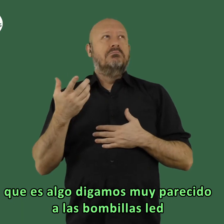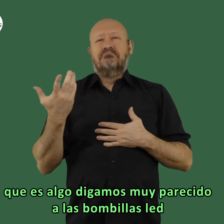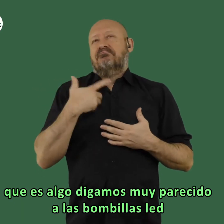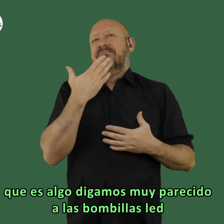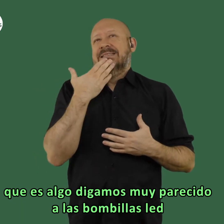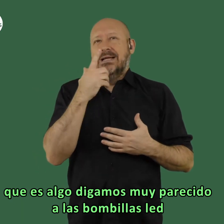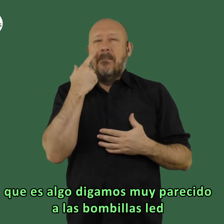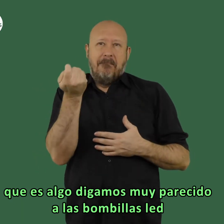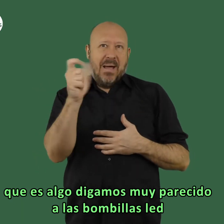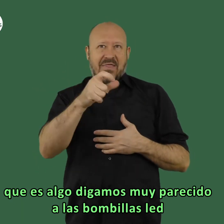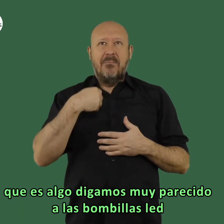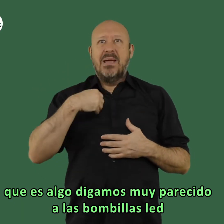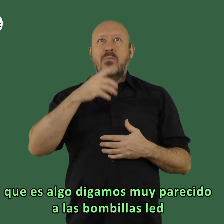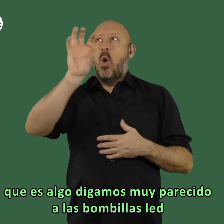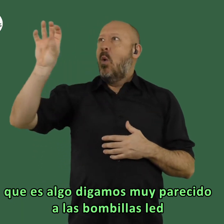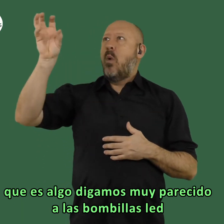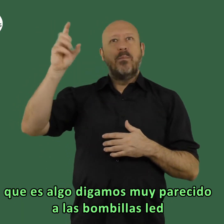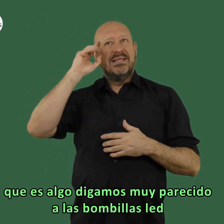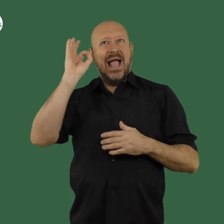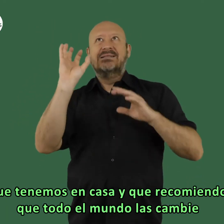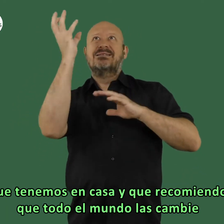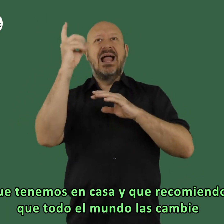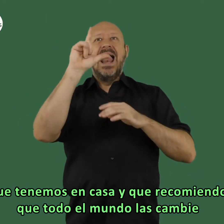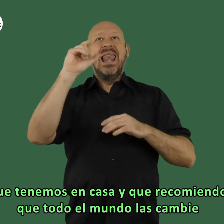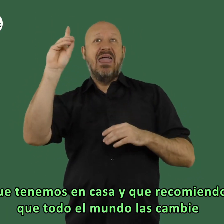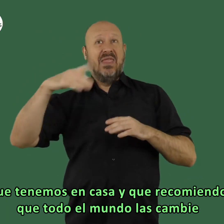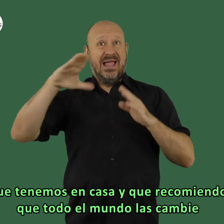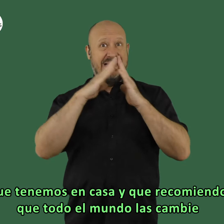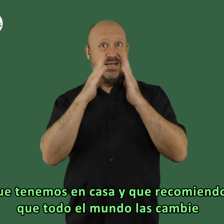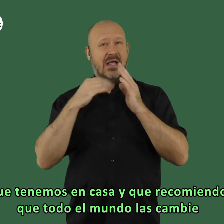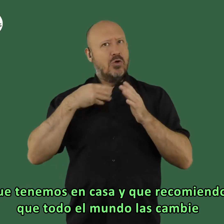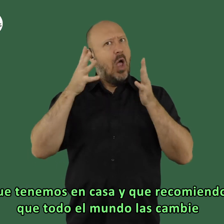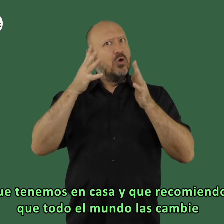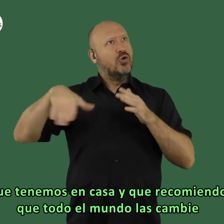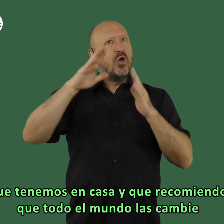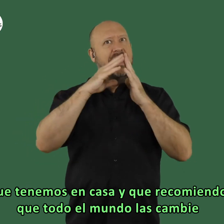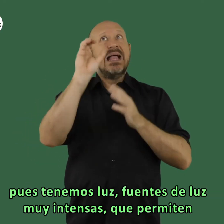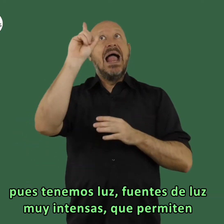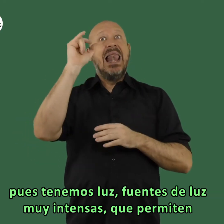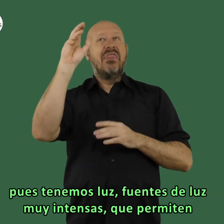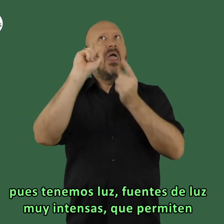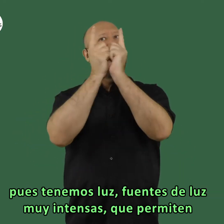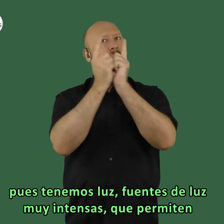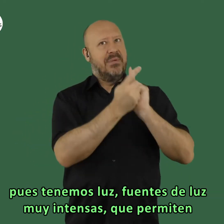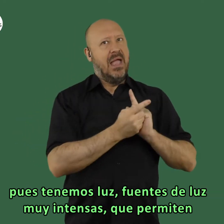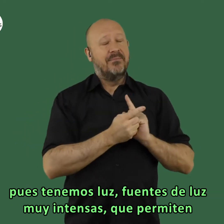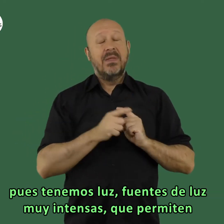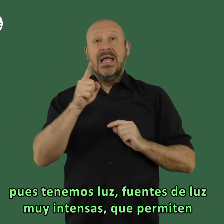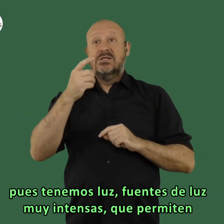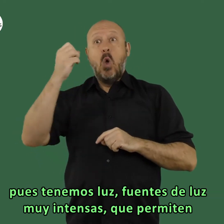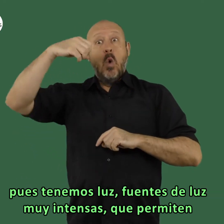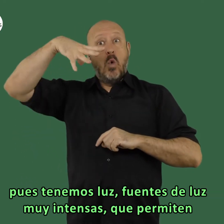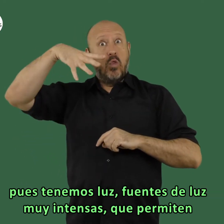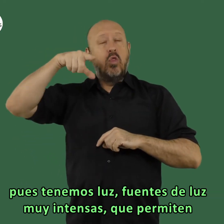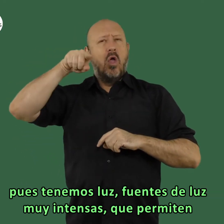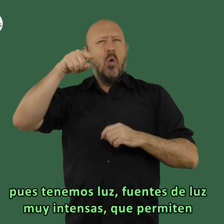que es algo digamos muy parecido a las bombillas led que tenemos en casa y que recomiendo que todo el mundo se las cambie pues tenemos fuentes de